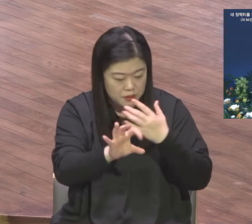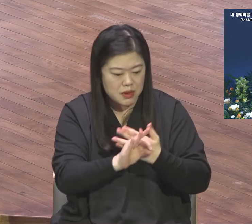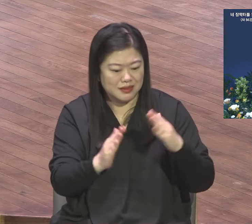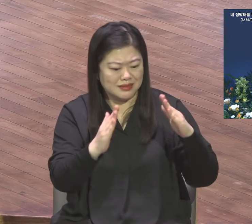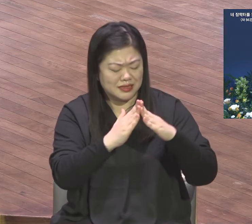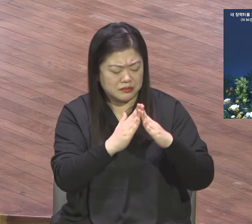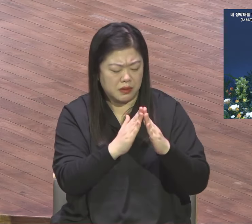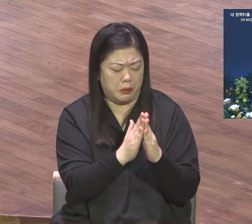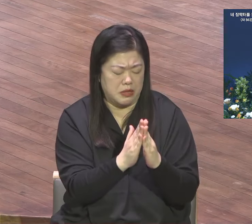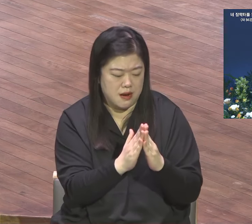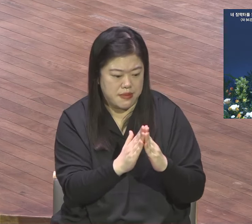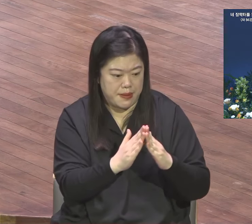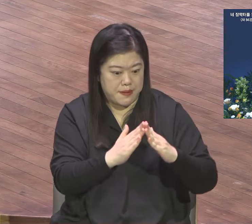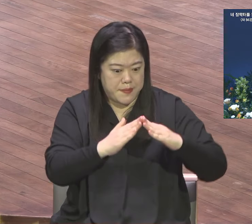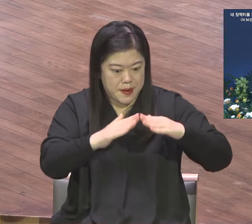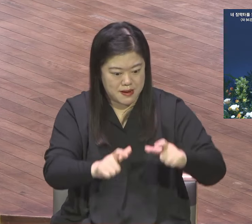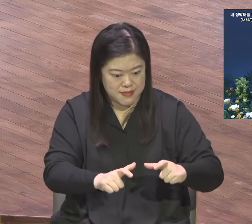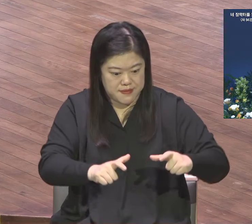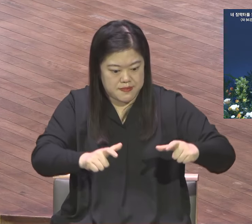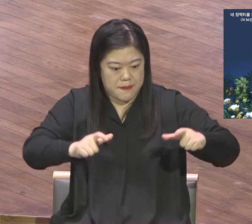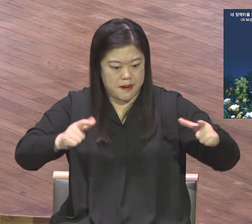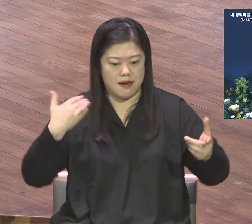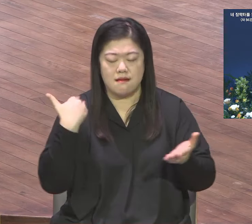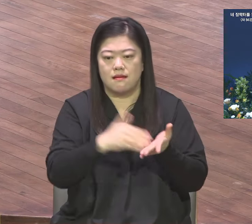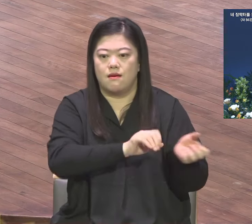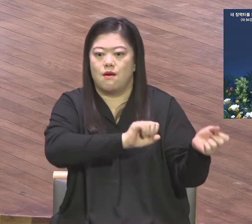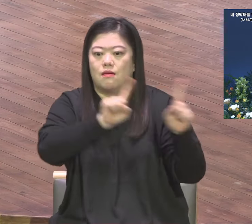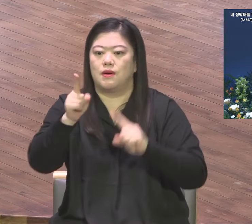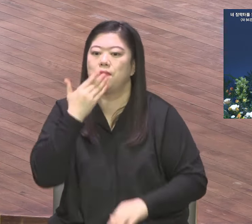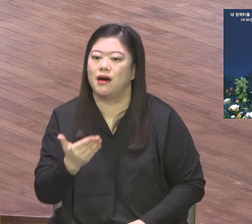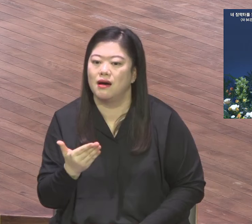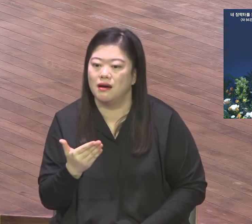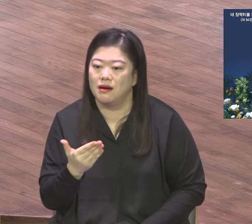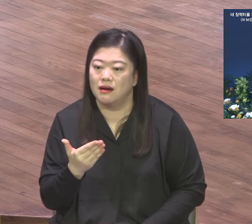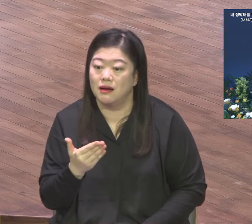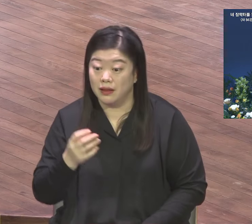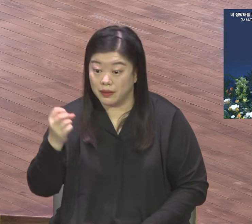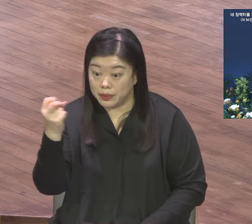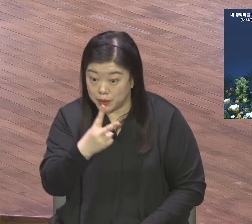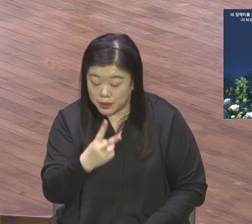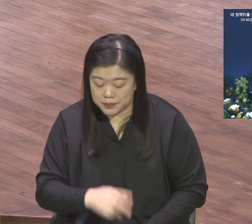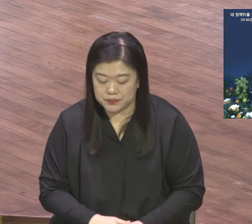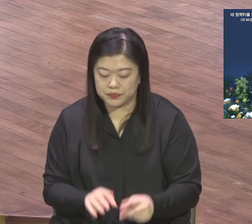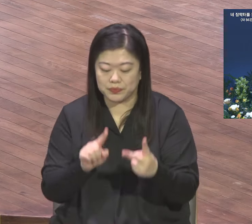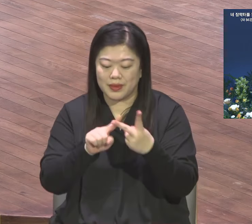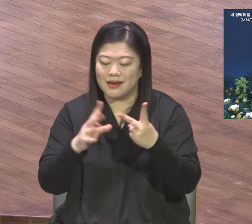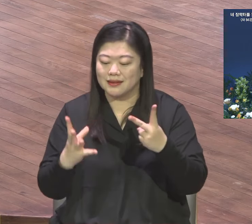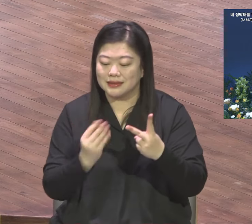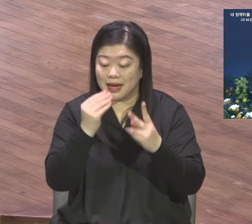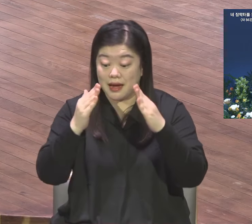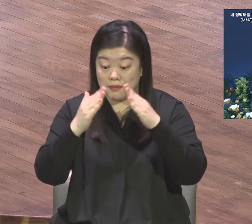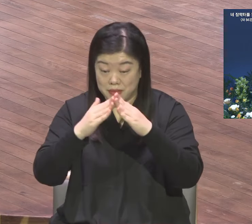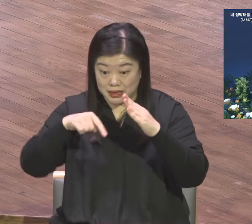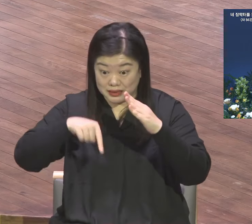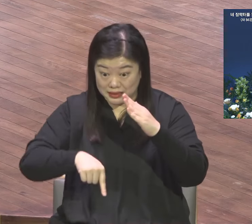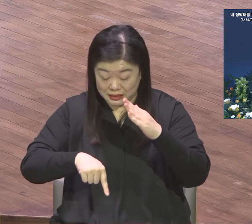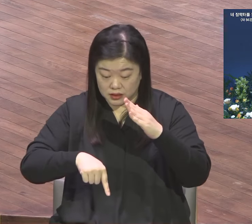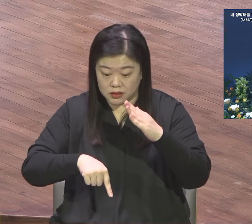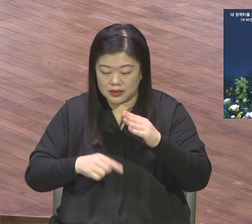그리고 여기에서 더 나아가서 장막터는 예수 그리스도를 통해서 세워줄 신약 교회를